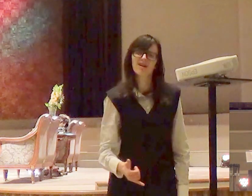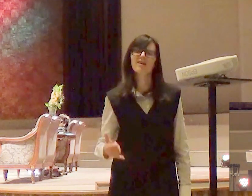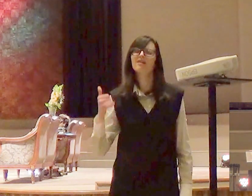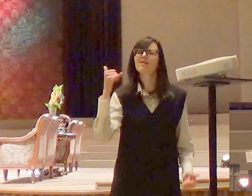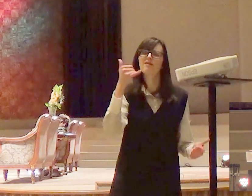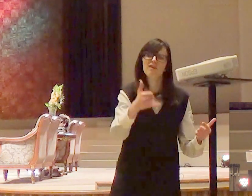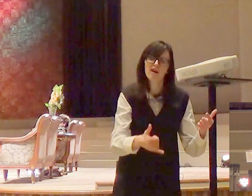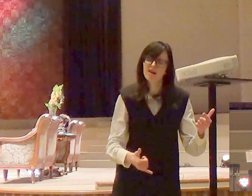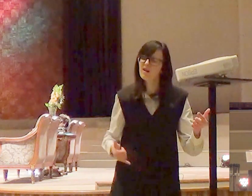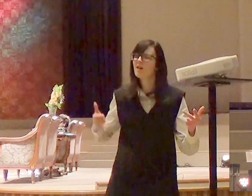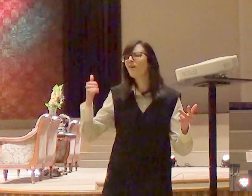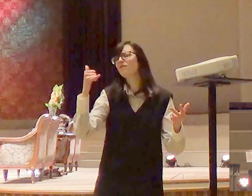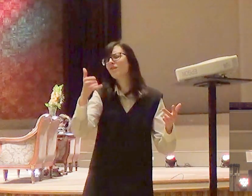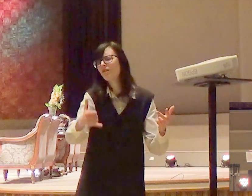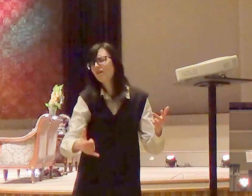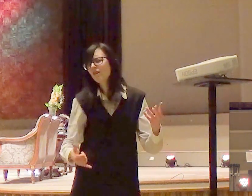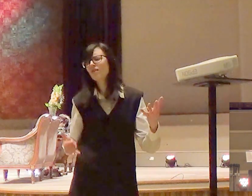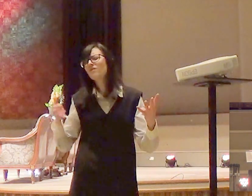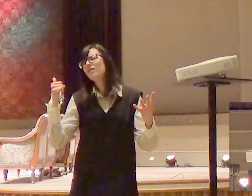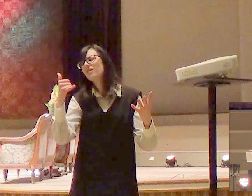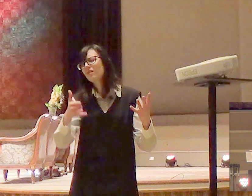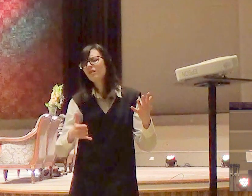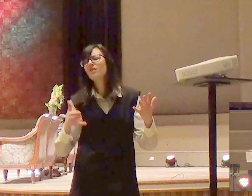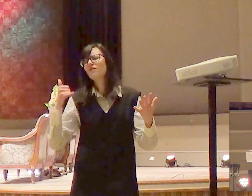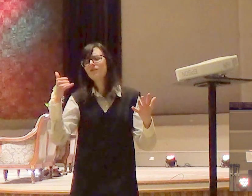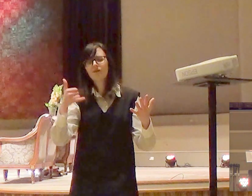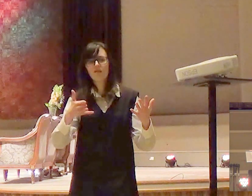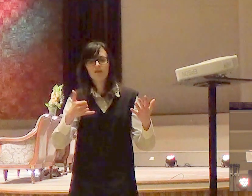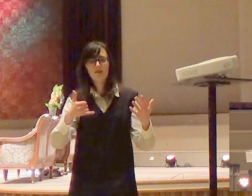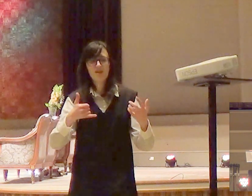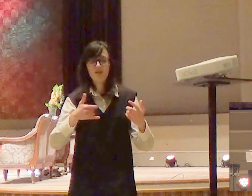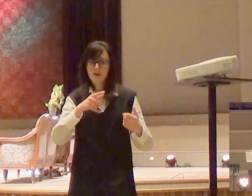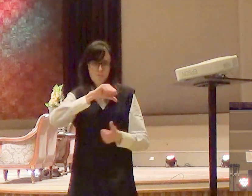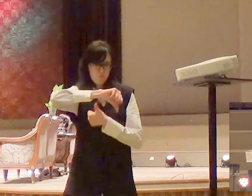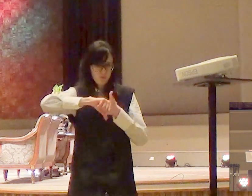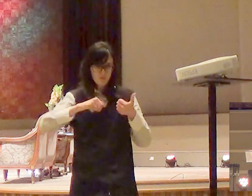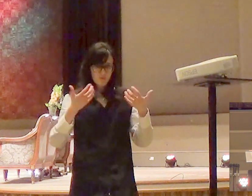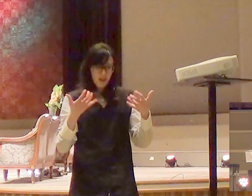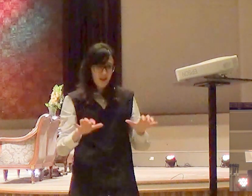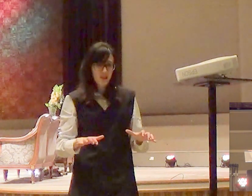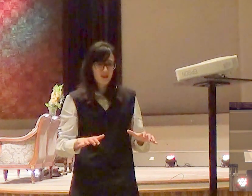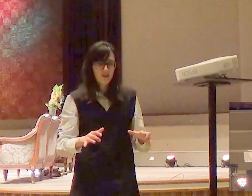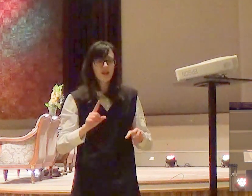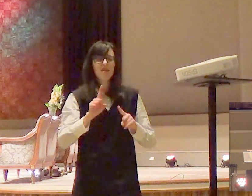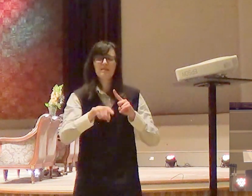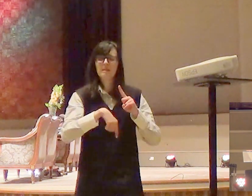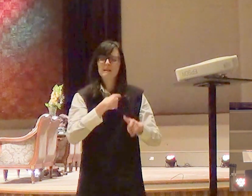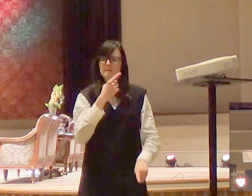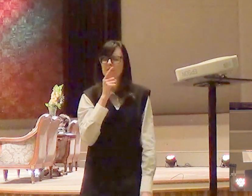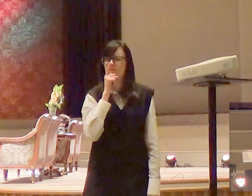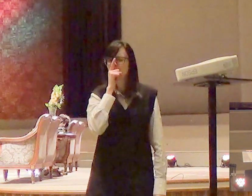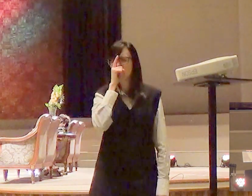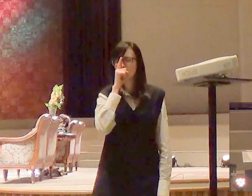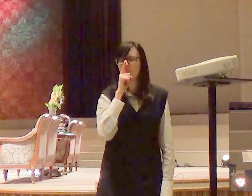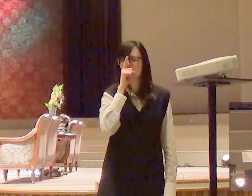porque se você não mudar de vida as consequências virão sobre você